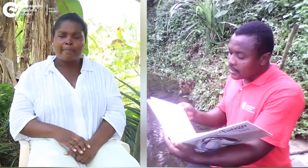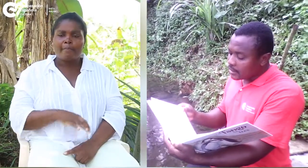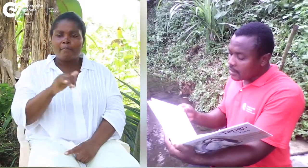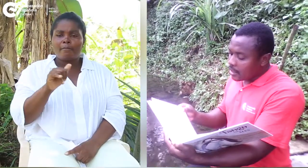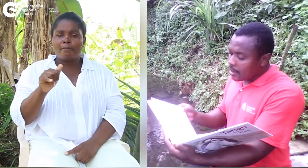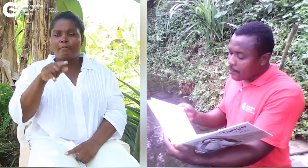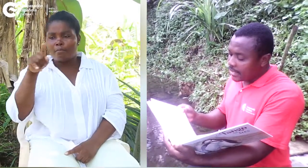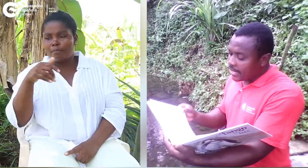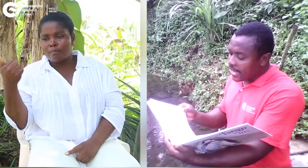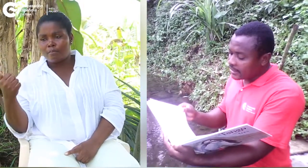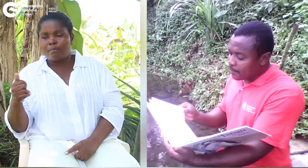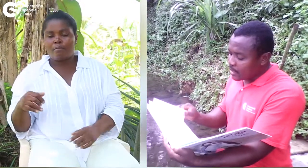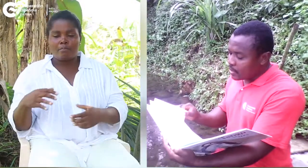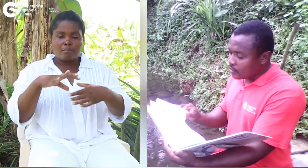parejas de pingüinos.